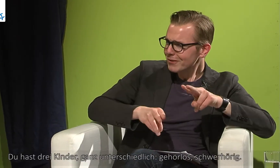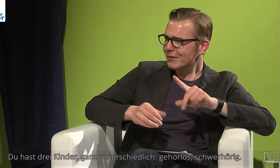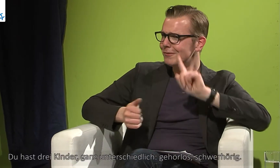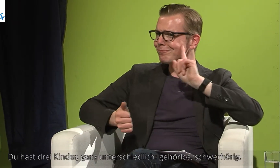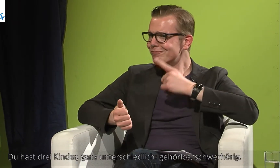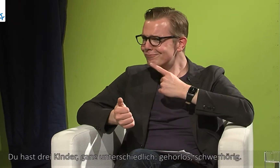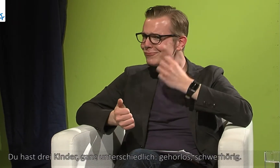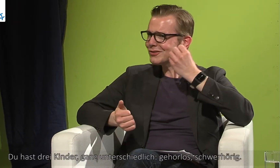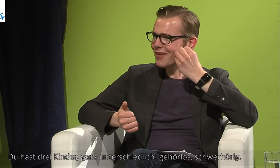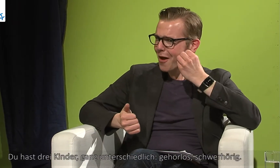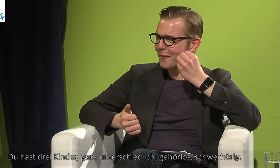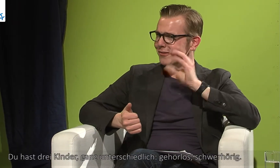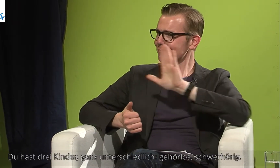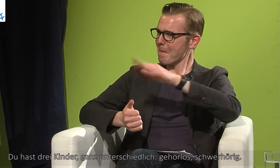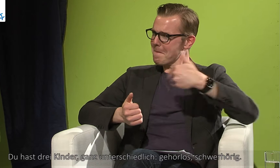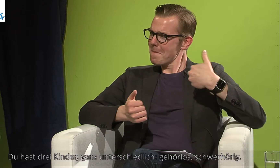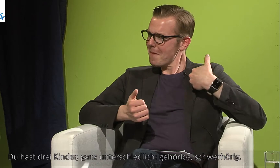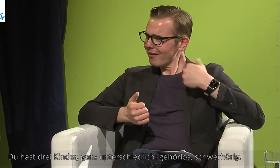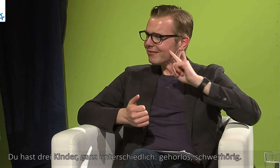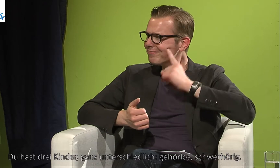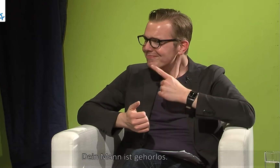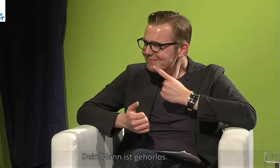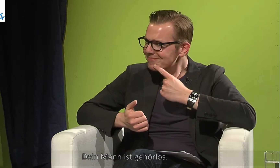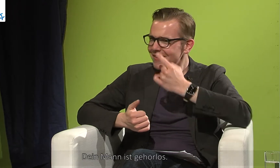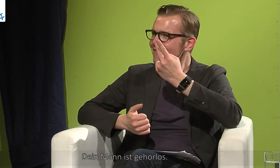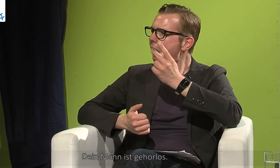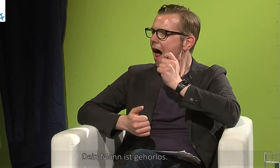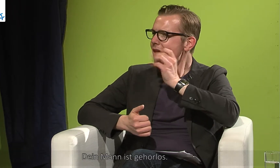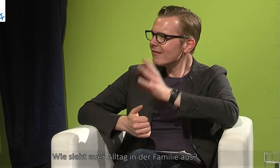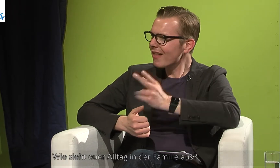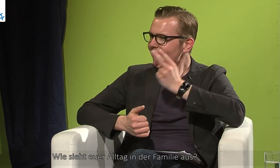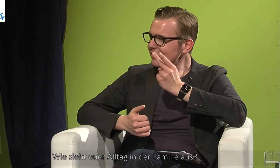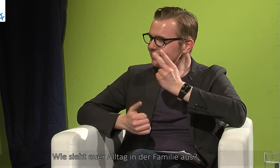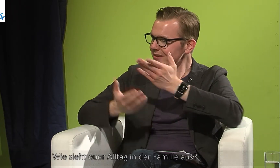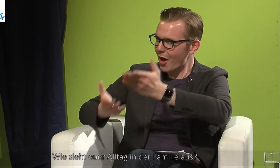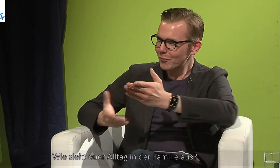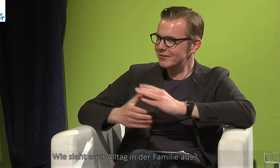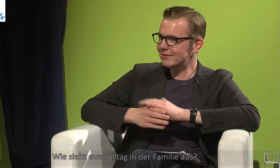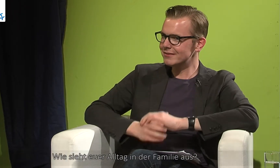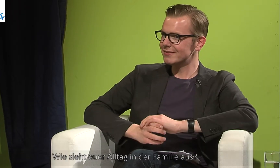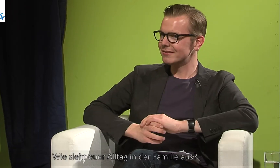ganz unterschiedlich, gehörlos, schwerhörig. Dein Mann ist gehörlos. Wie sieht euer Alltag in der Familie aus?